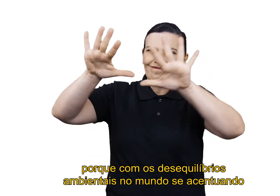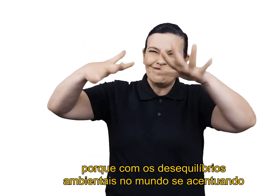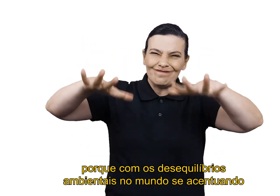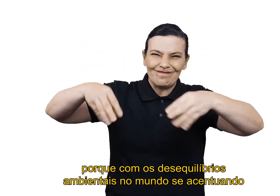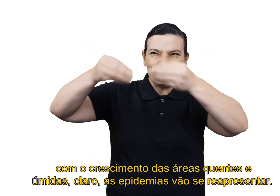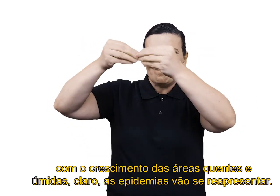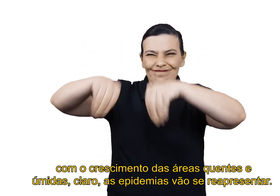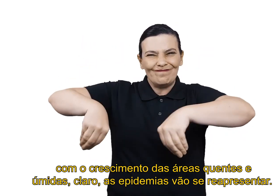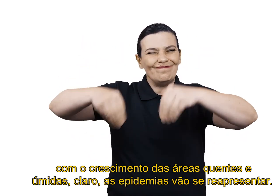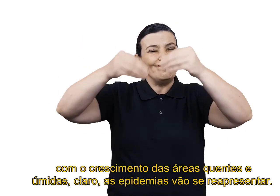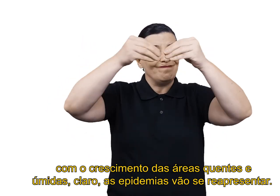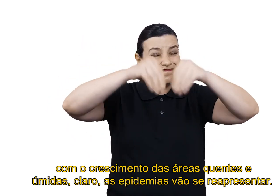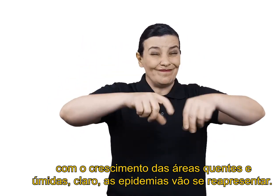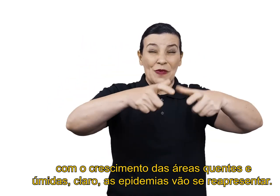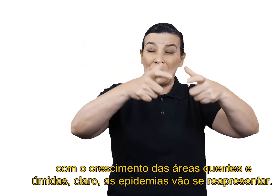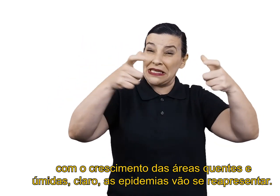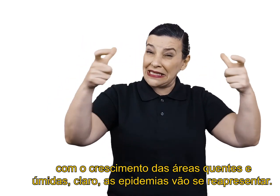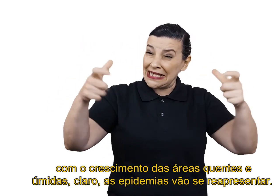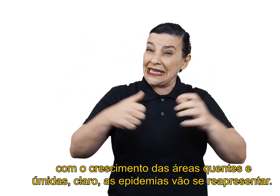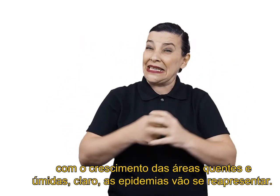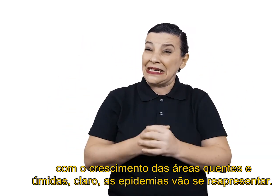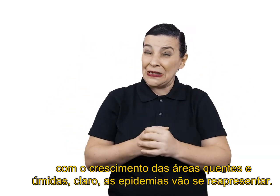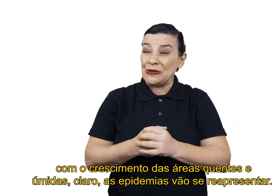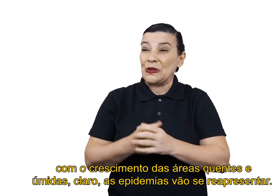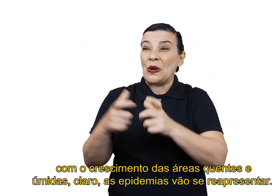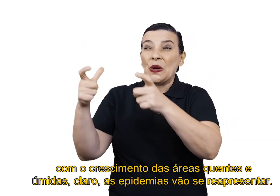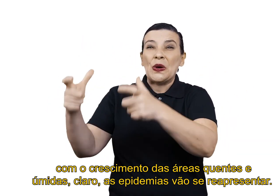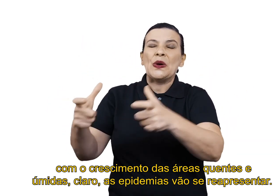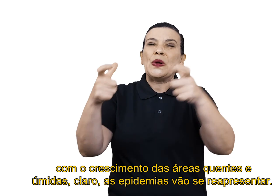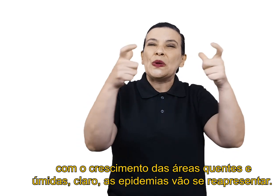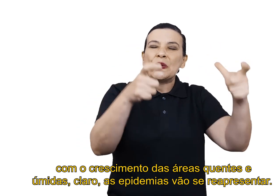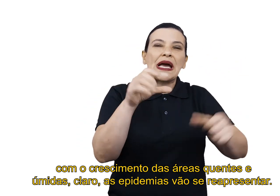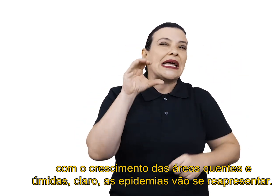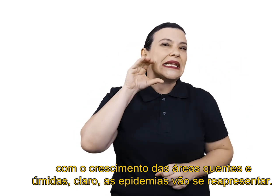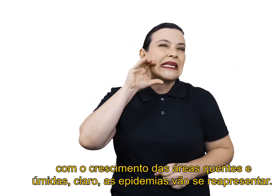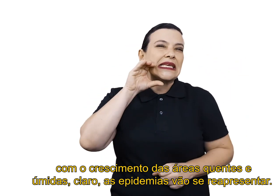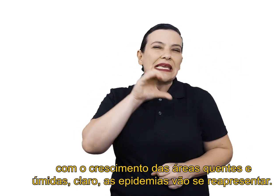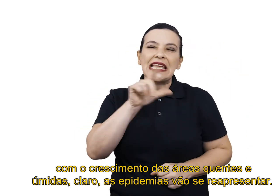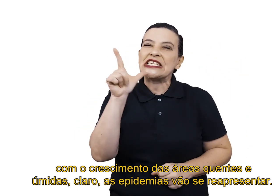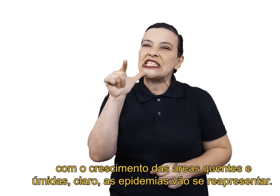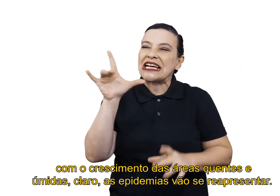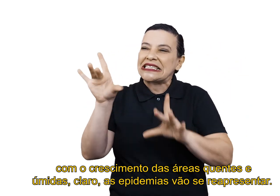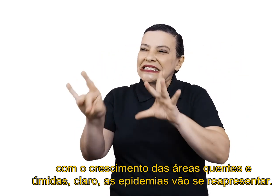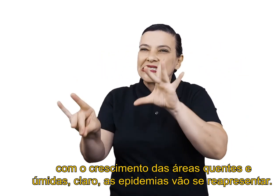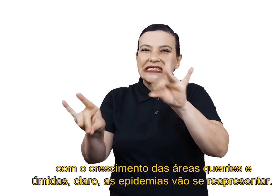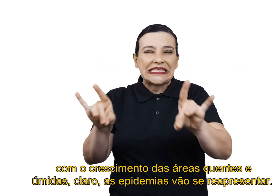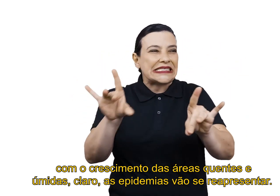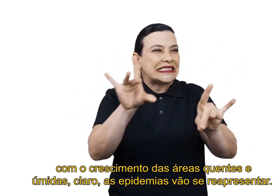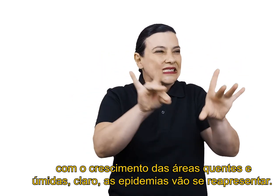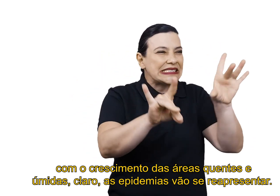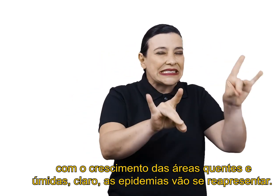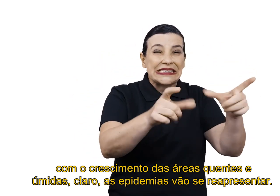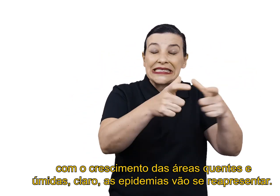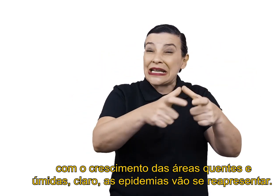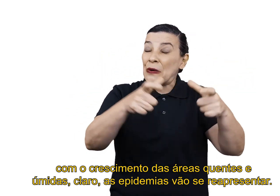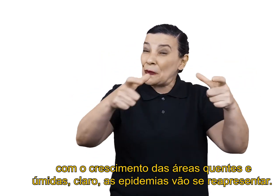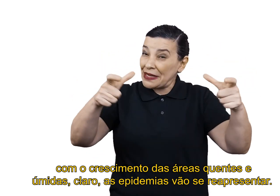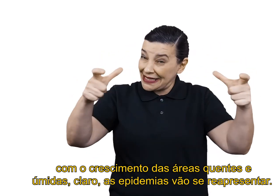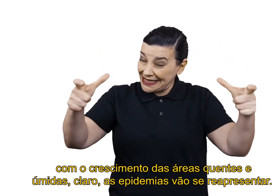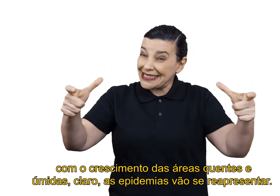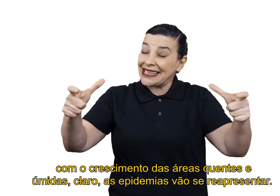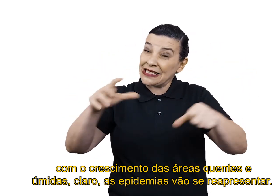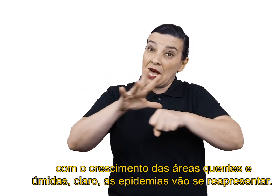acentuando, né? Com o crescimento das áreas quentes e úmidas, claro,